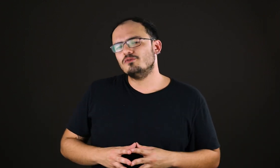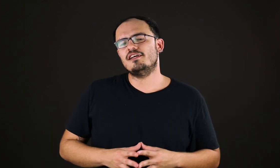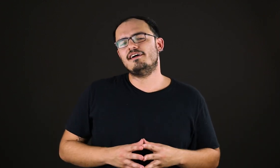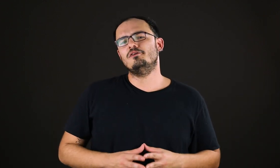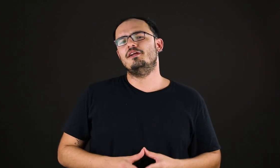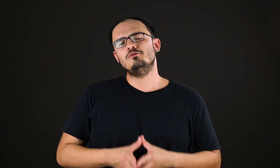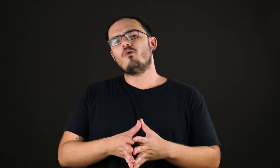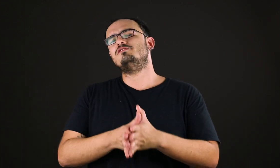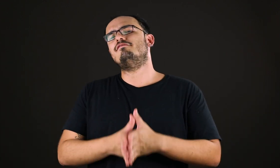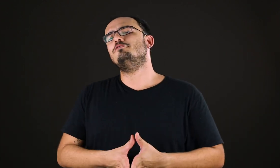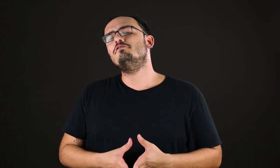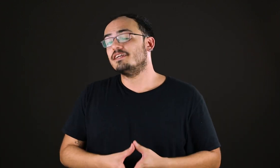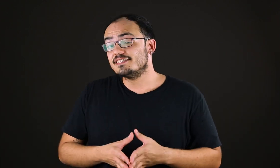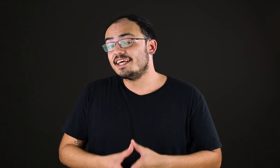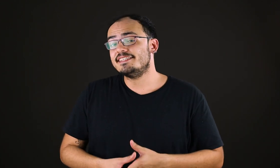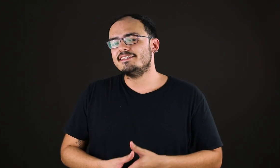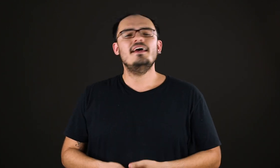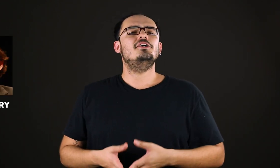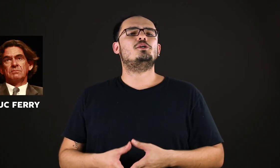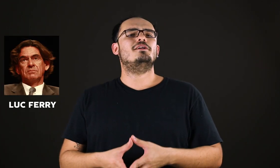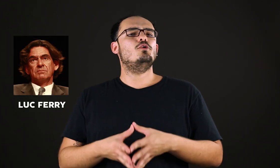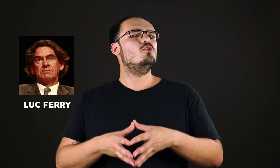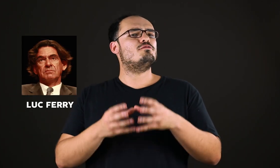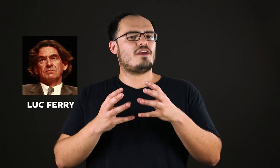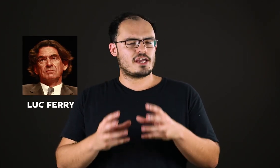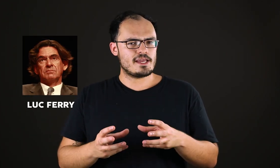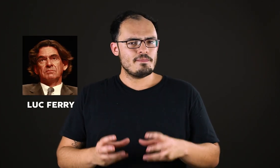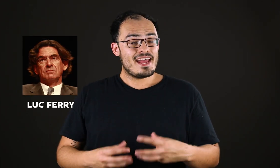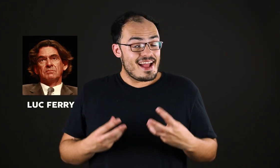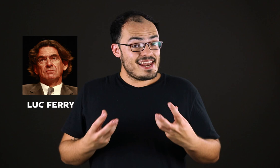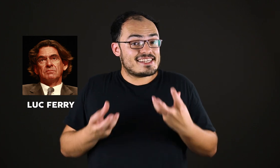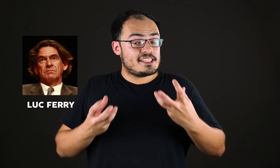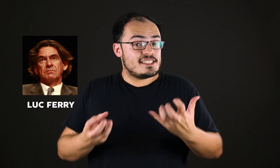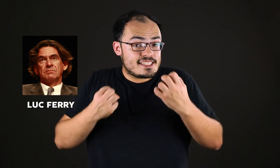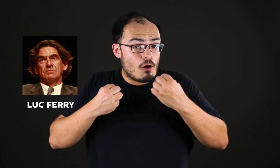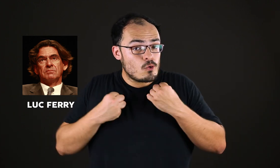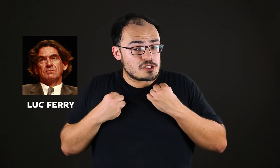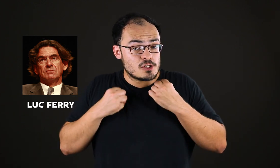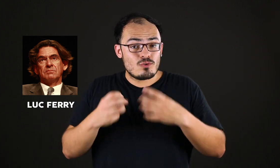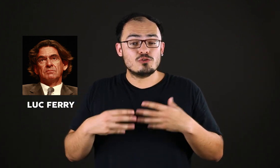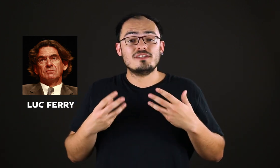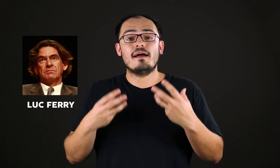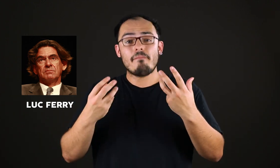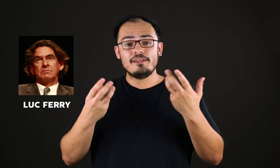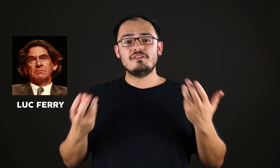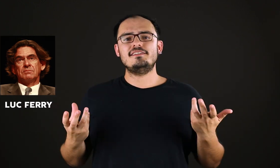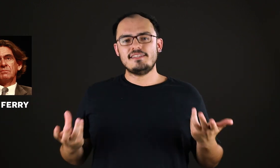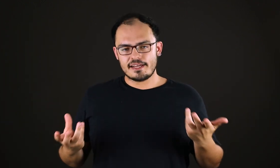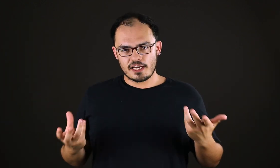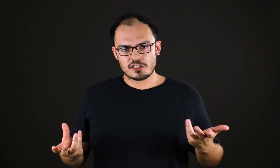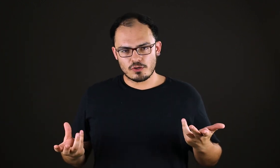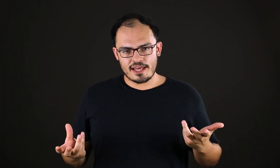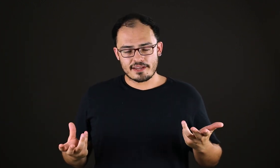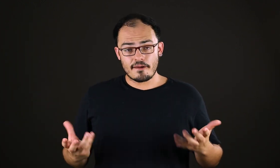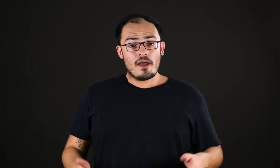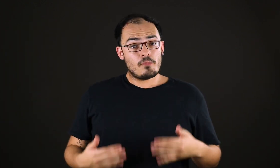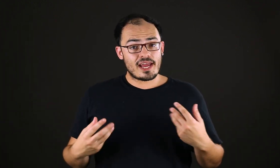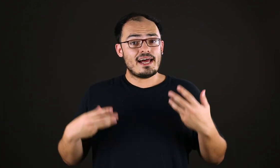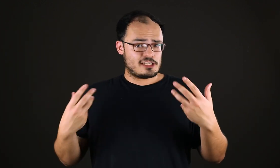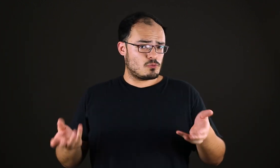conservadores. Um conservador francês chamado Luc Ferri, ele acredita que há hoje um esgotamento dessa ideia de arte moderna, porque a arte